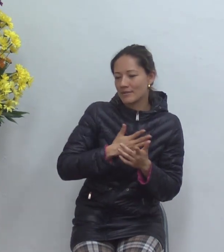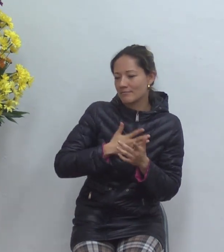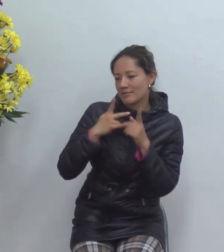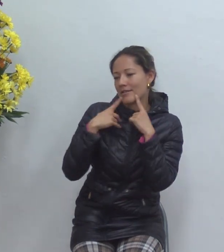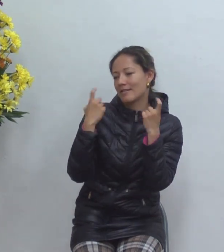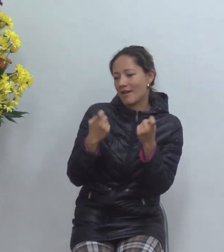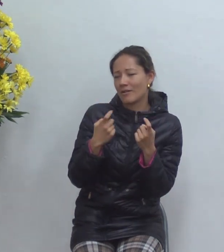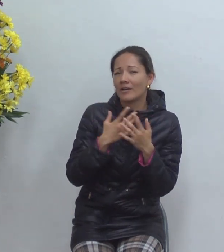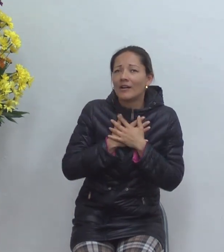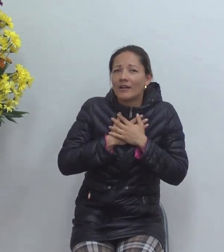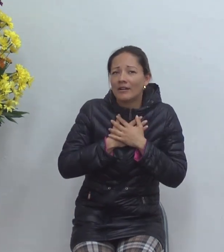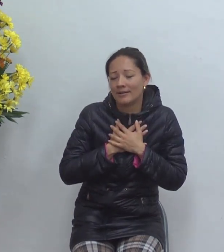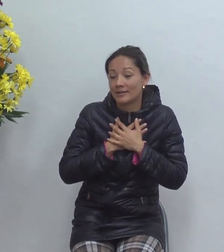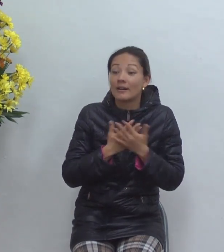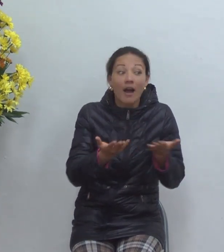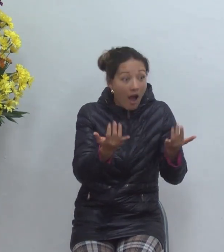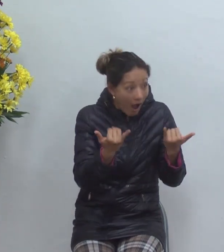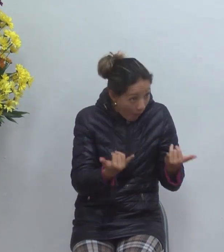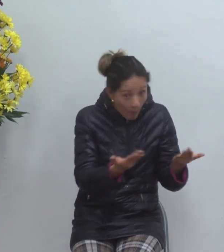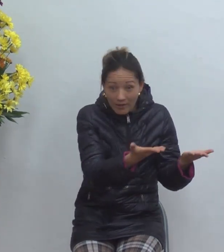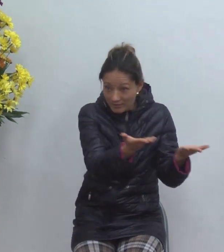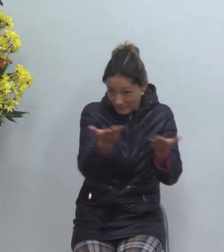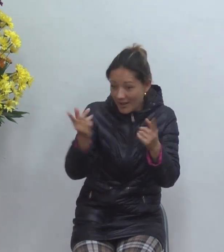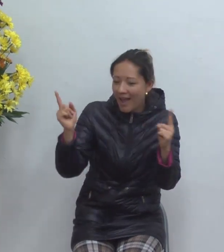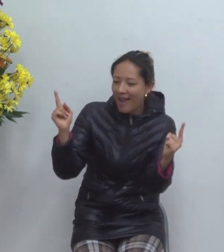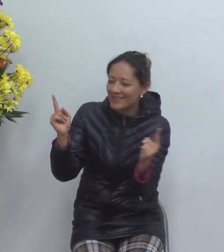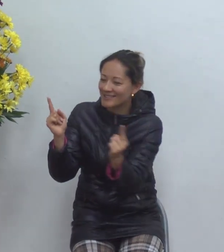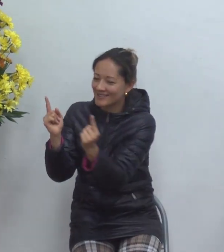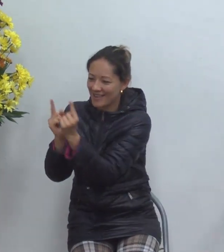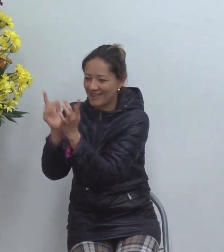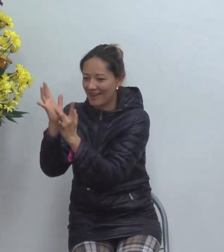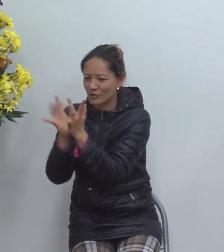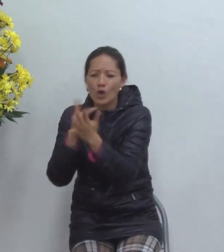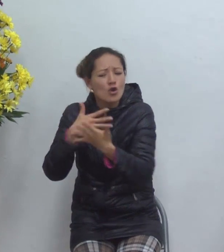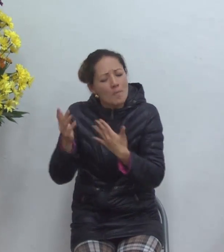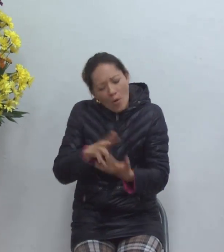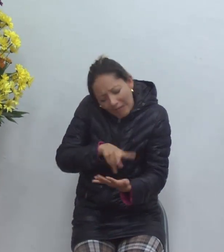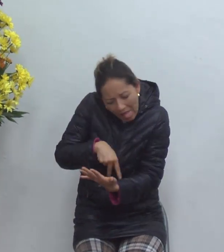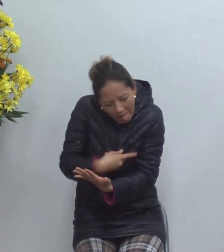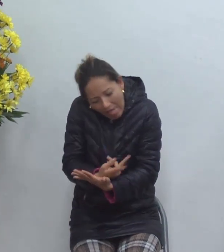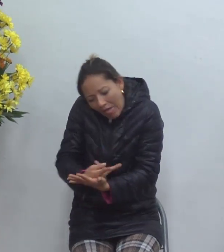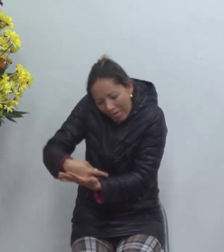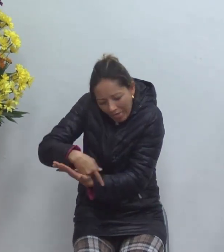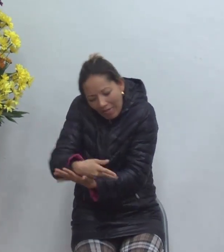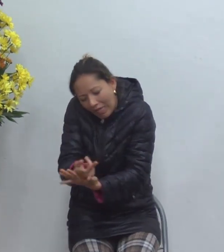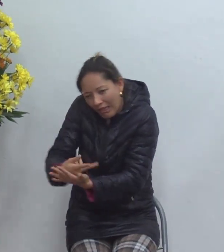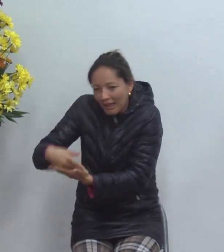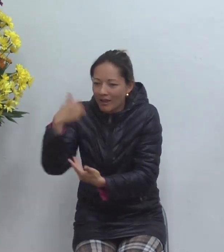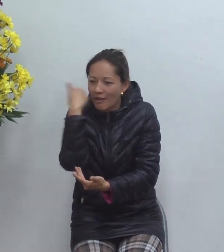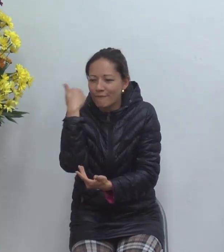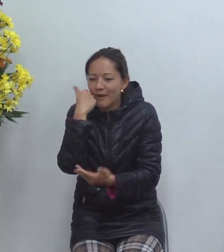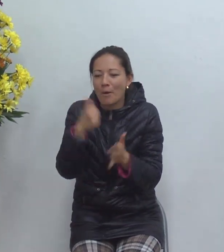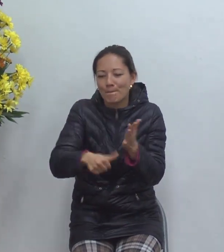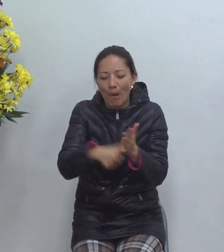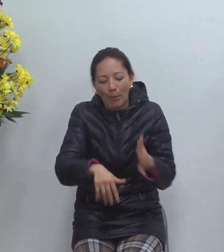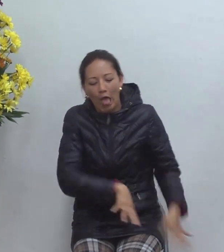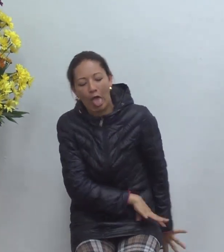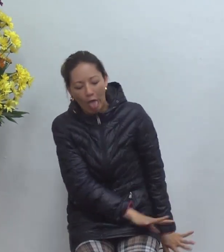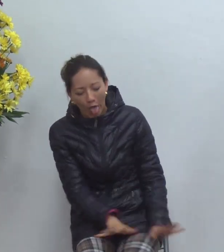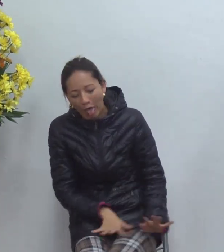acérquese a él acérquese confiadamente arrastrándose como el perrillo ese y haciendo popó ahí pero él